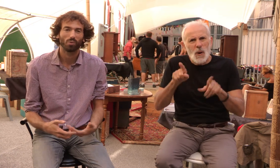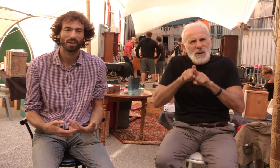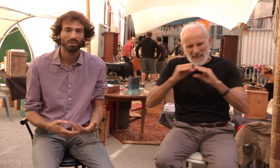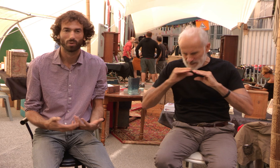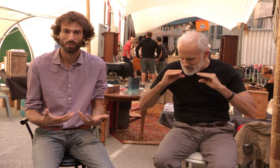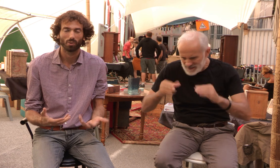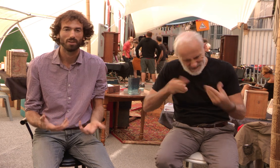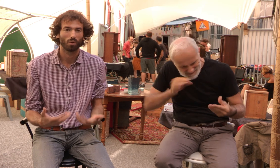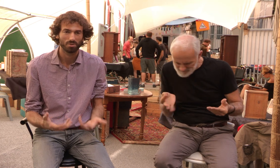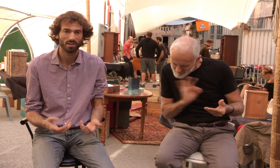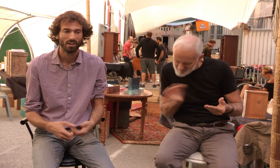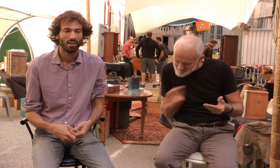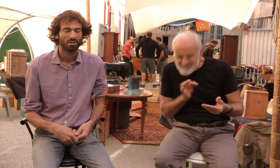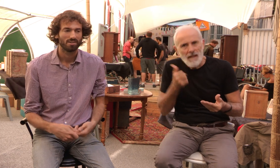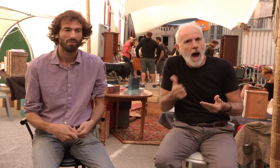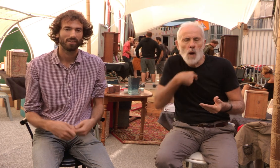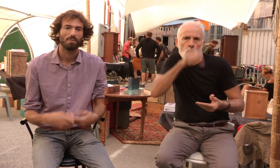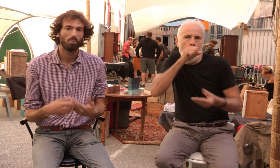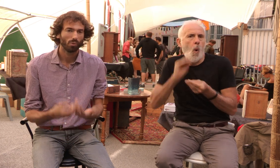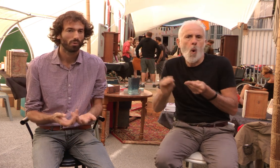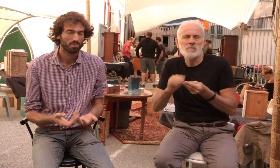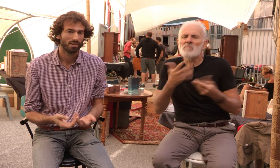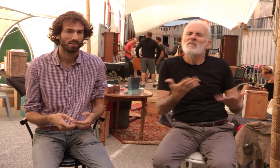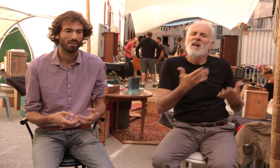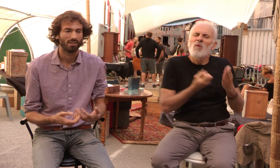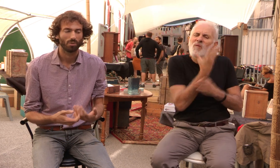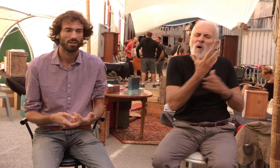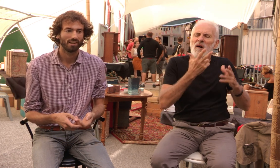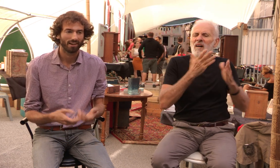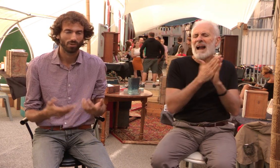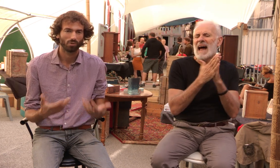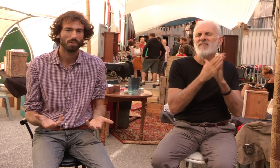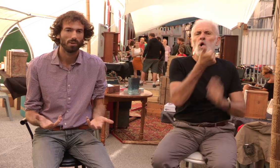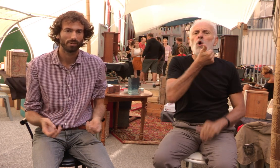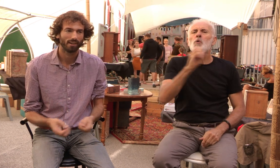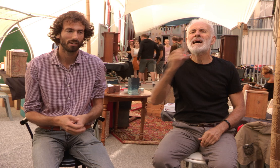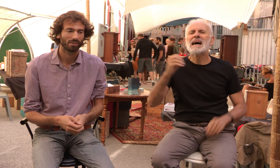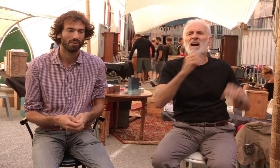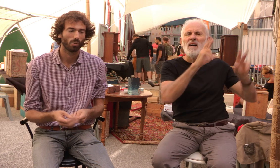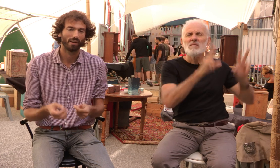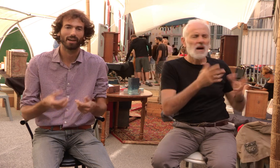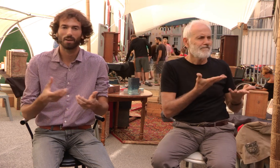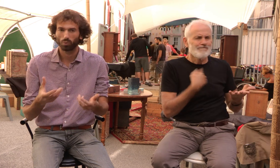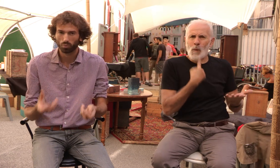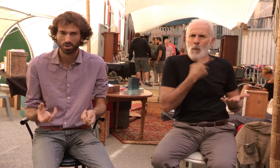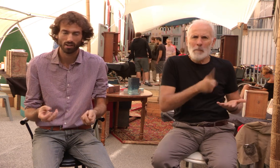numérique, je crois vraiment au livre objet. J'essaie de faire des beaux objets, des objets qui restent dans une bibliothèque, qui soient agréables au toucher,